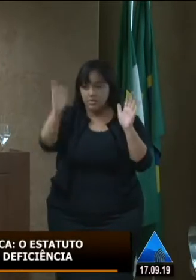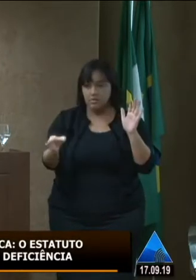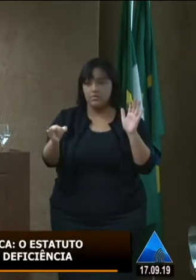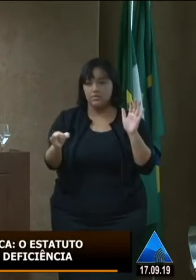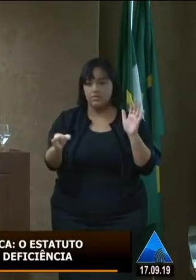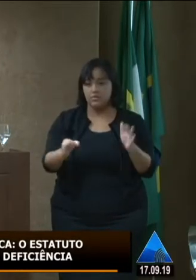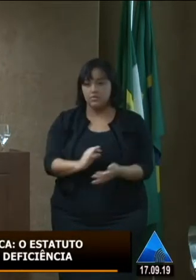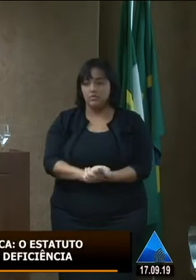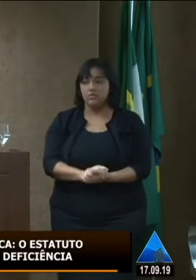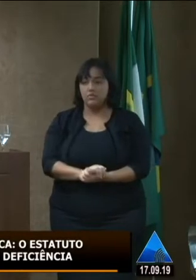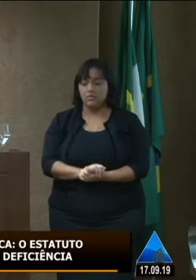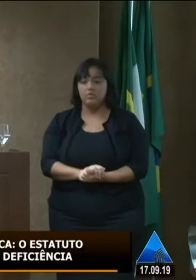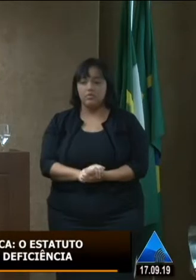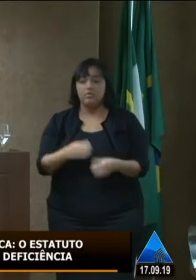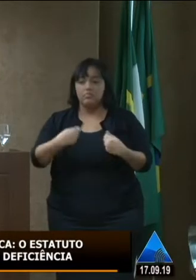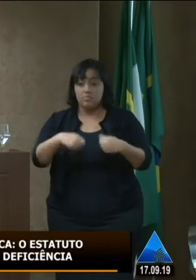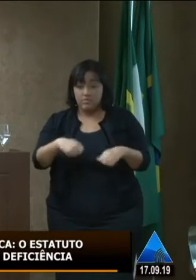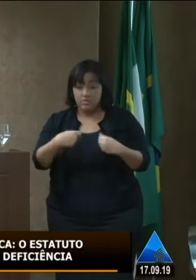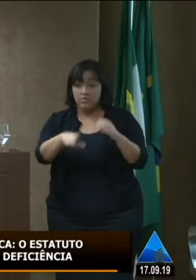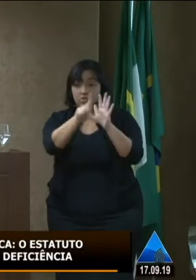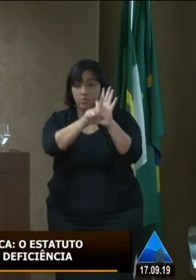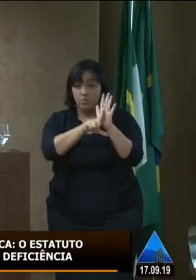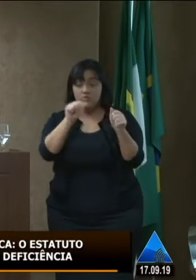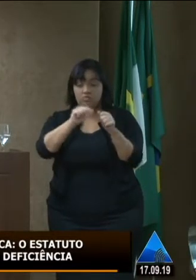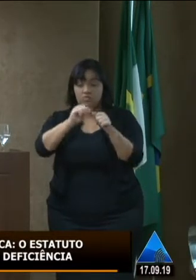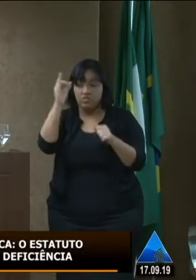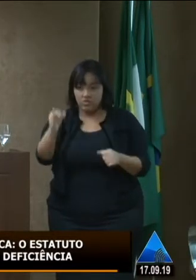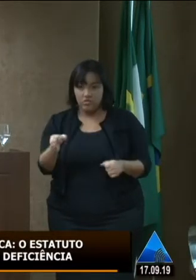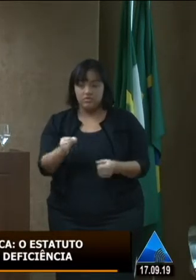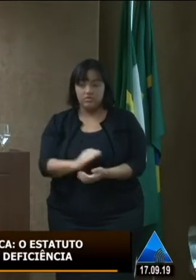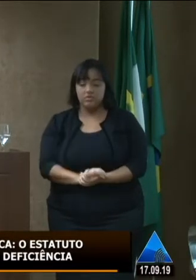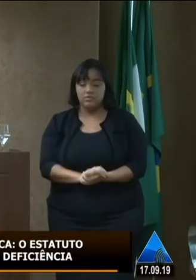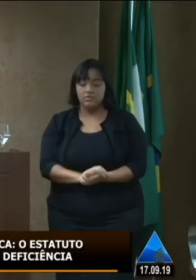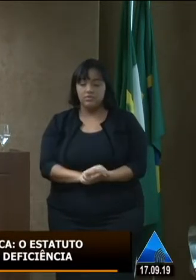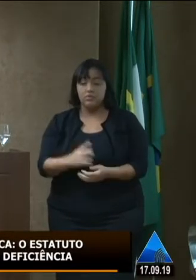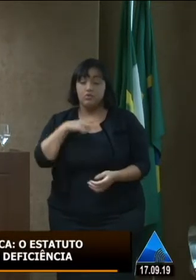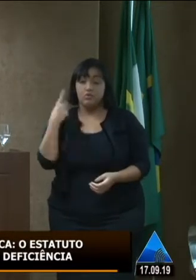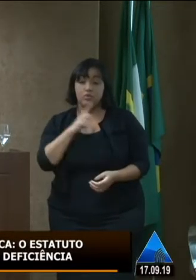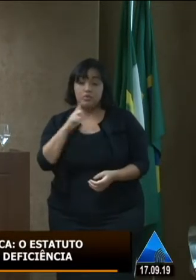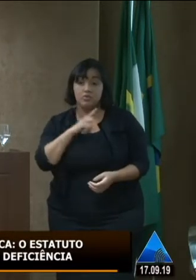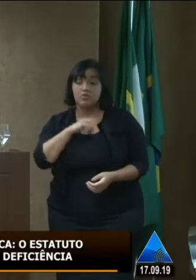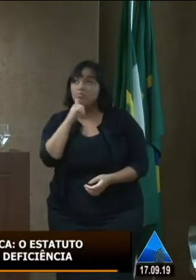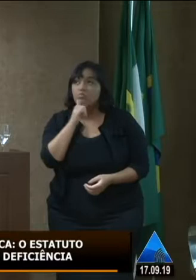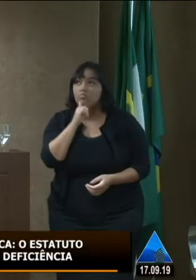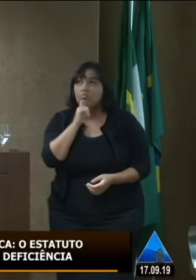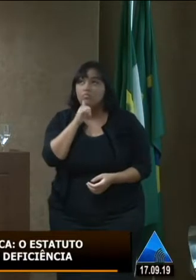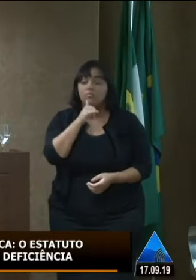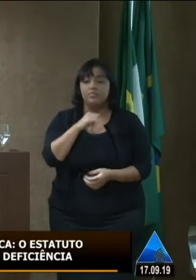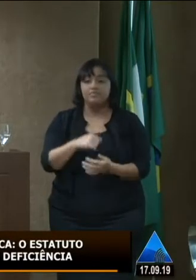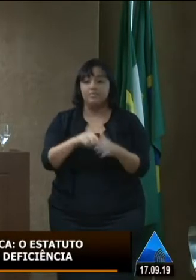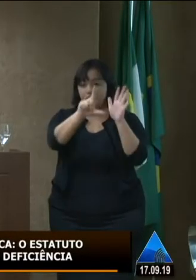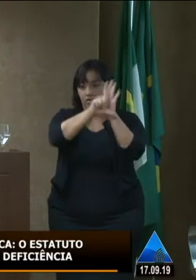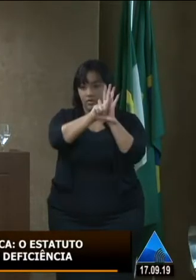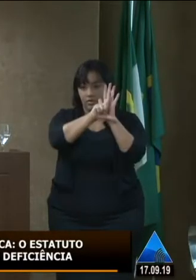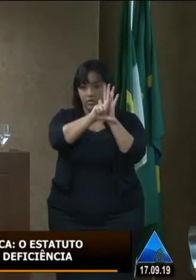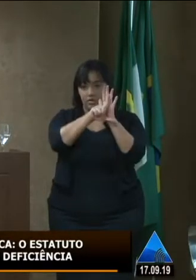promovam bem-estar social e condições dignas de vida nós temos por exemplo a lei 8.069